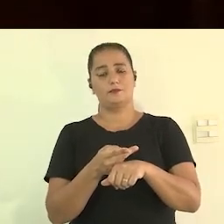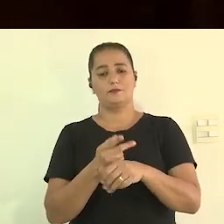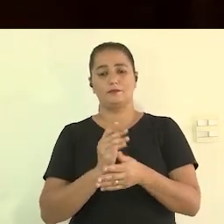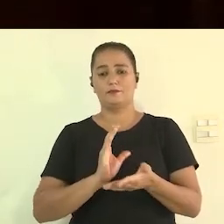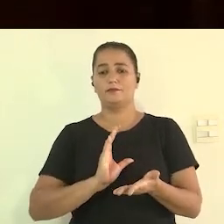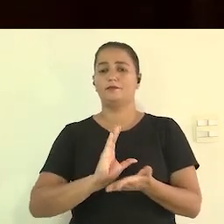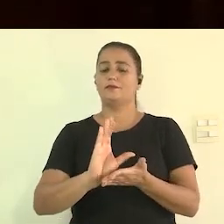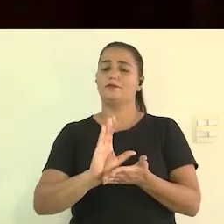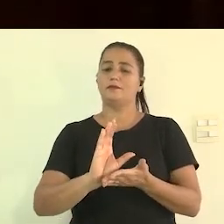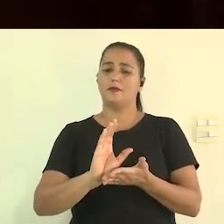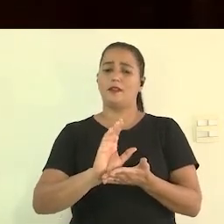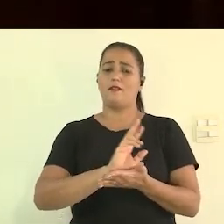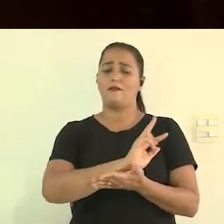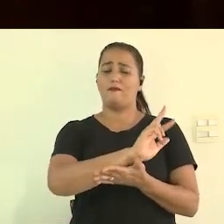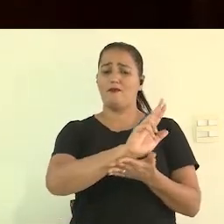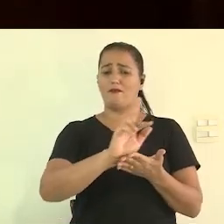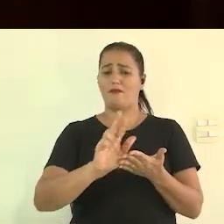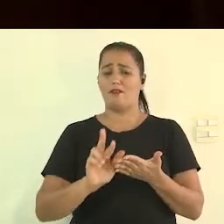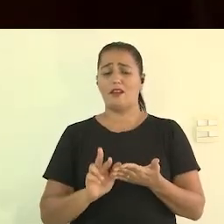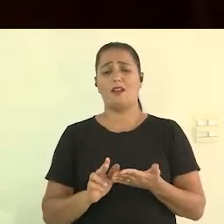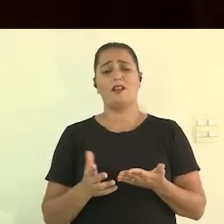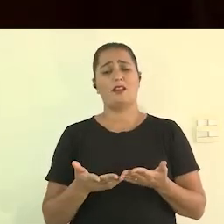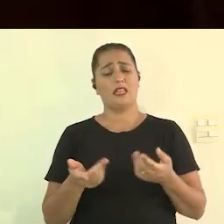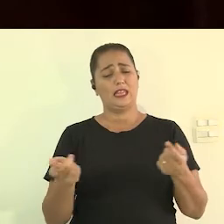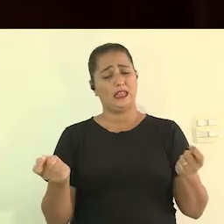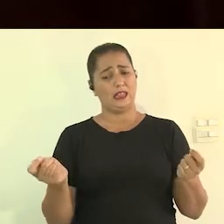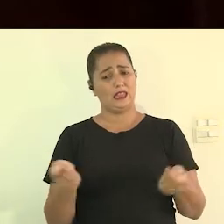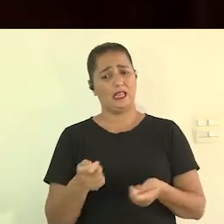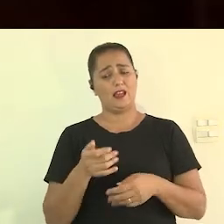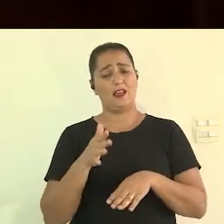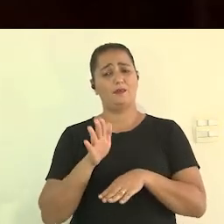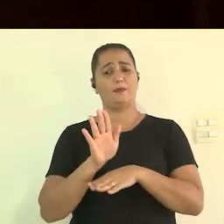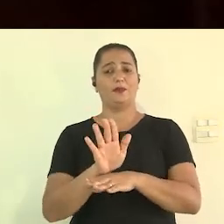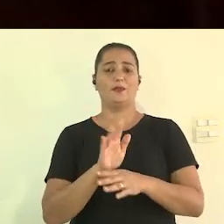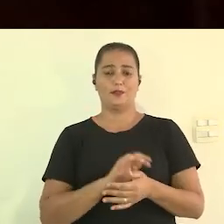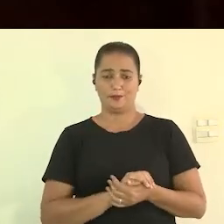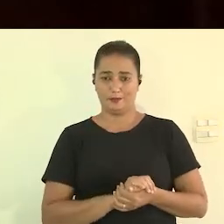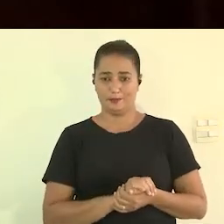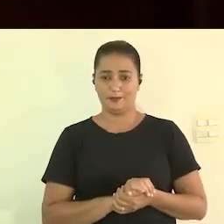patrocínio pra elas tem várias empresas que podem patrocinar isso né